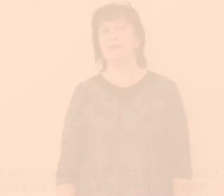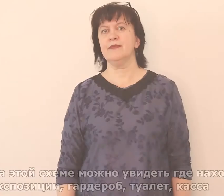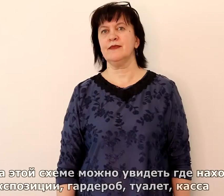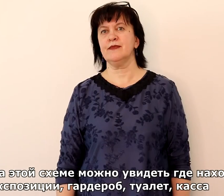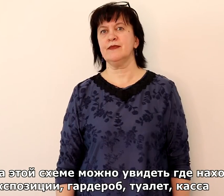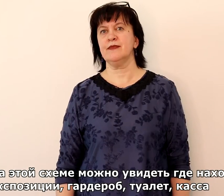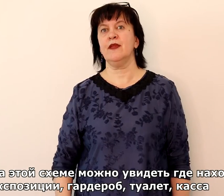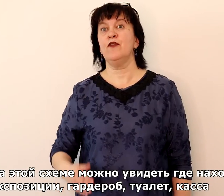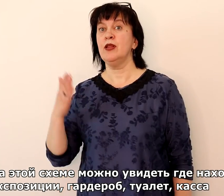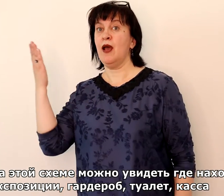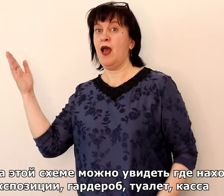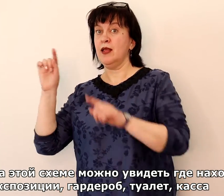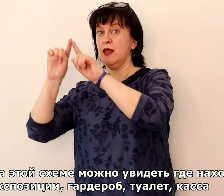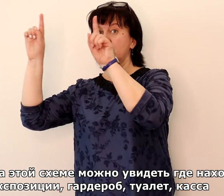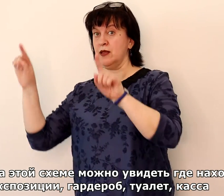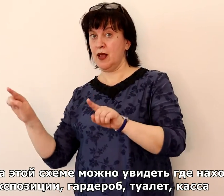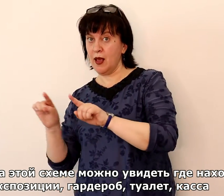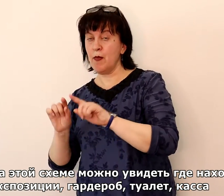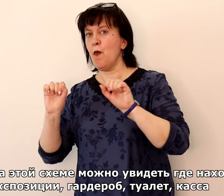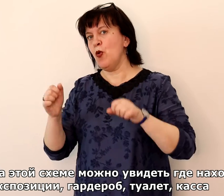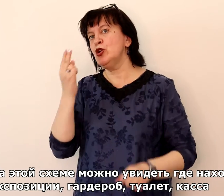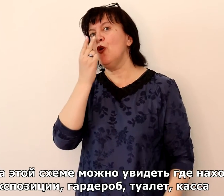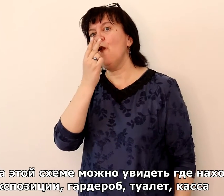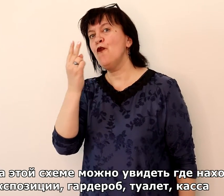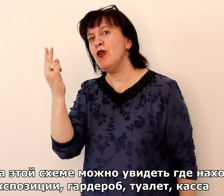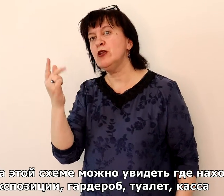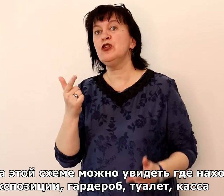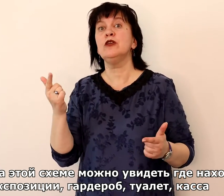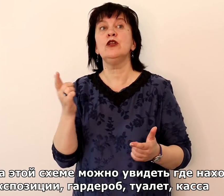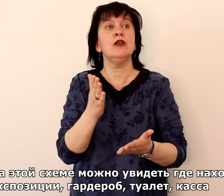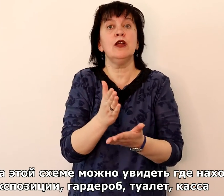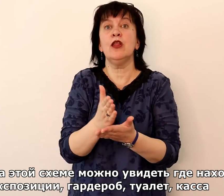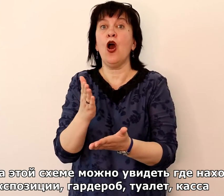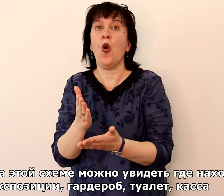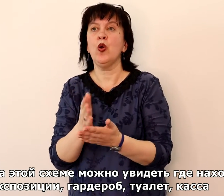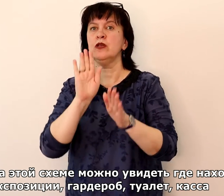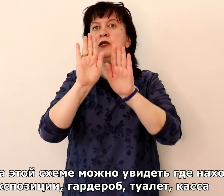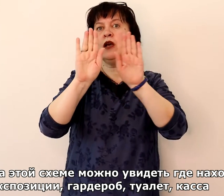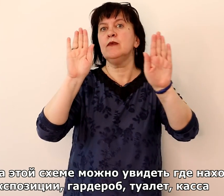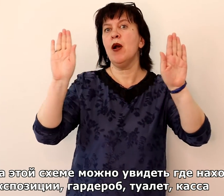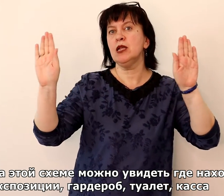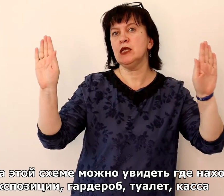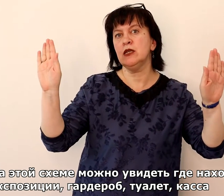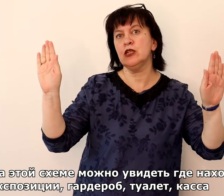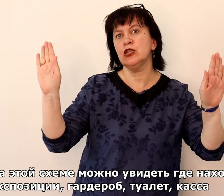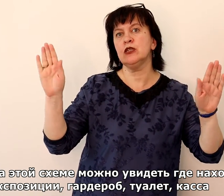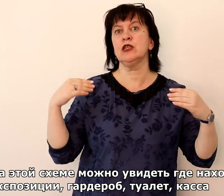На этой схеме можно увидеть, где находятся экспозиции, гардероб,